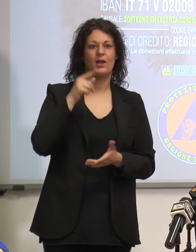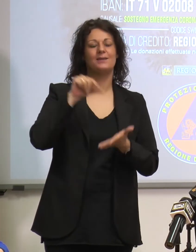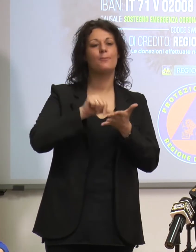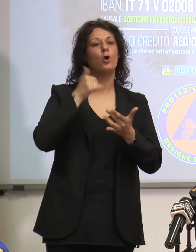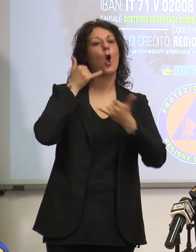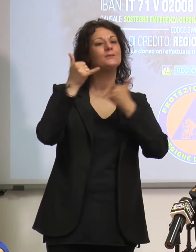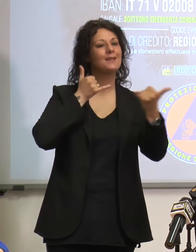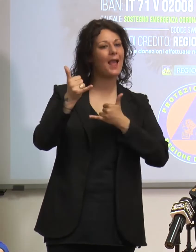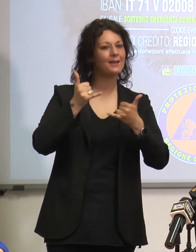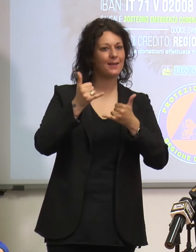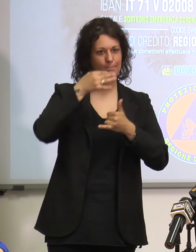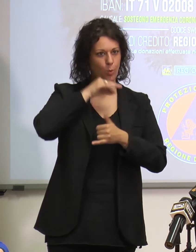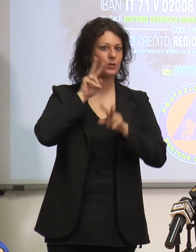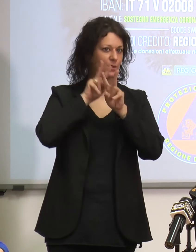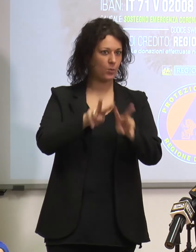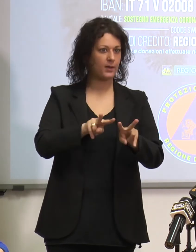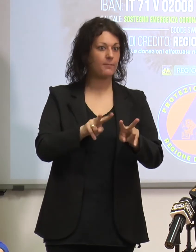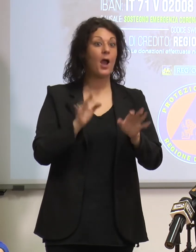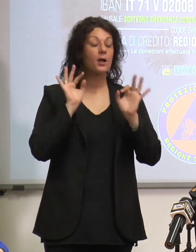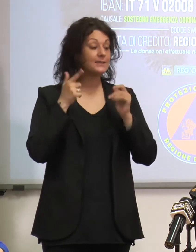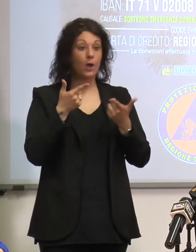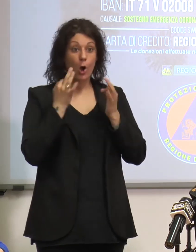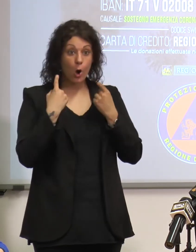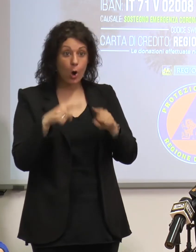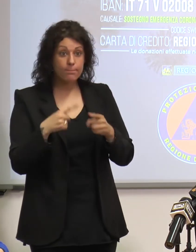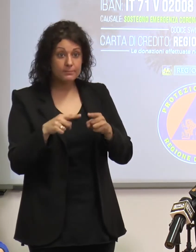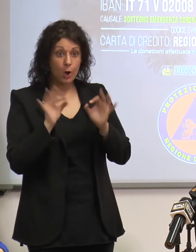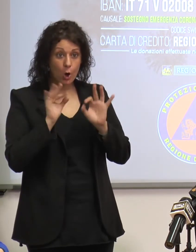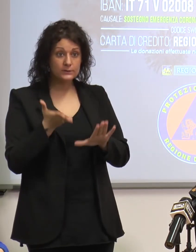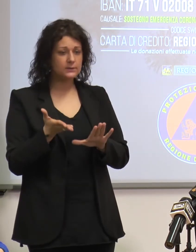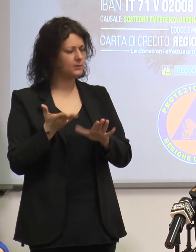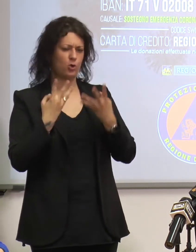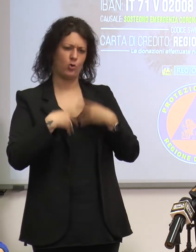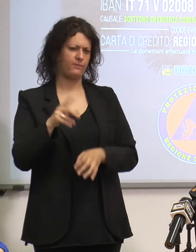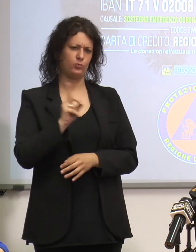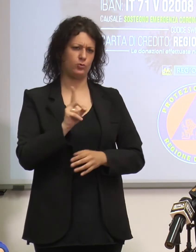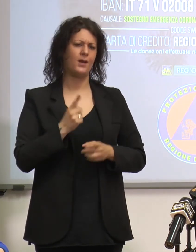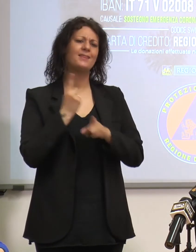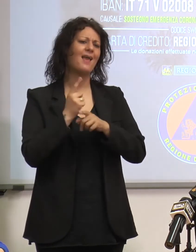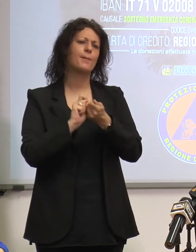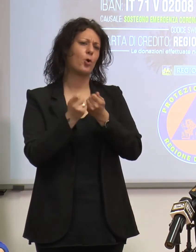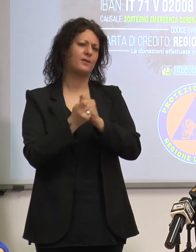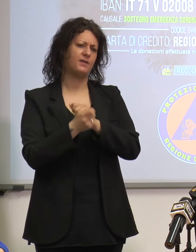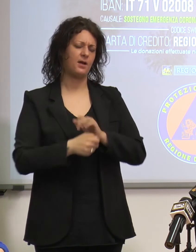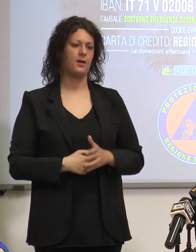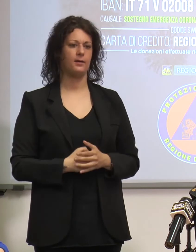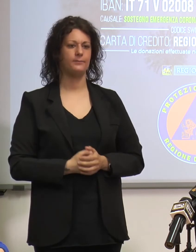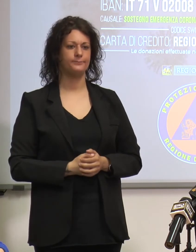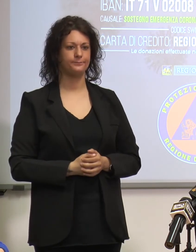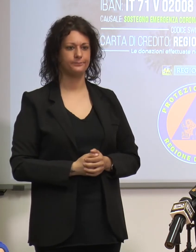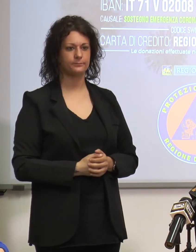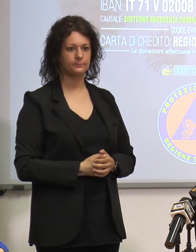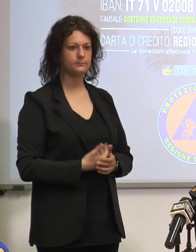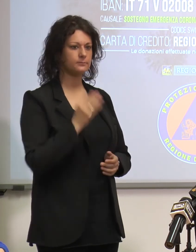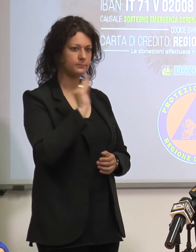una strada da tecone? Beh, così non funziona, se non la modificano non prenderà piedi. Ultimissima cosa, per